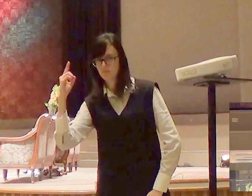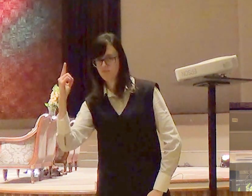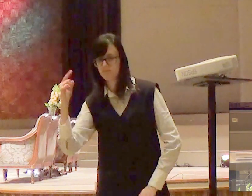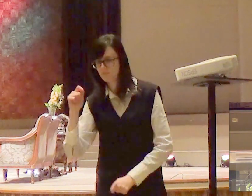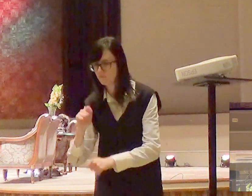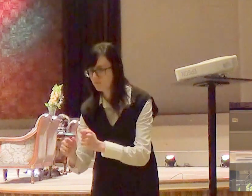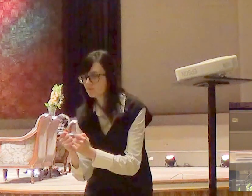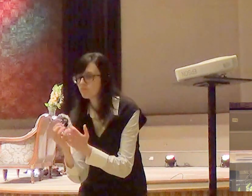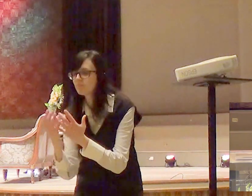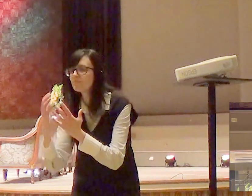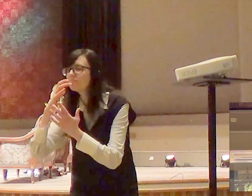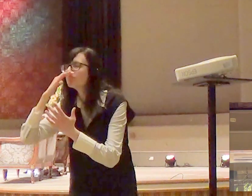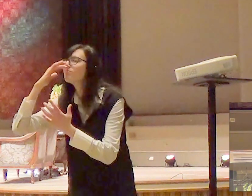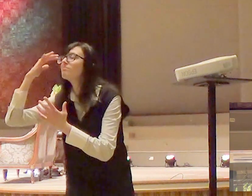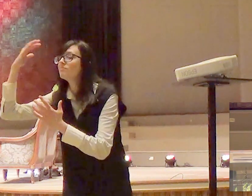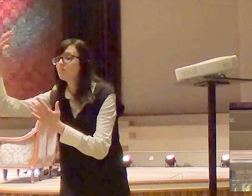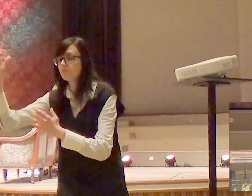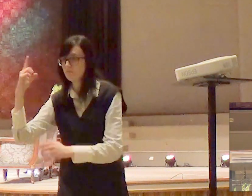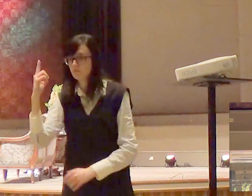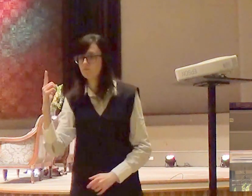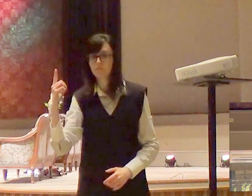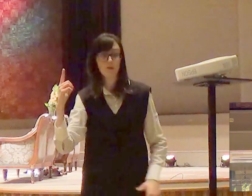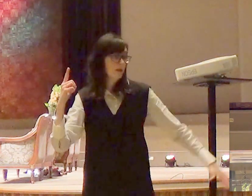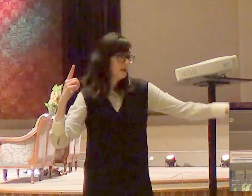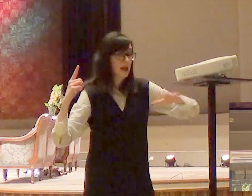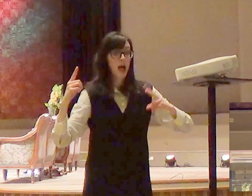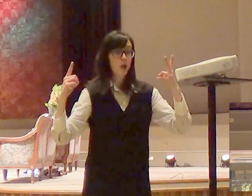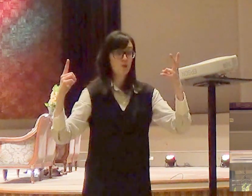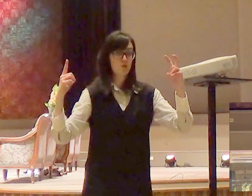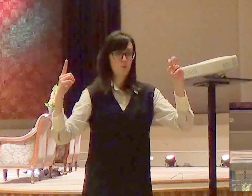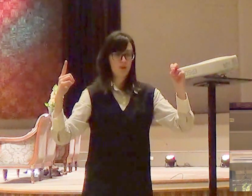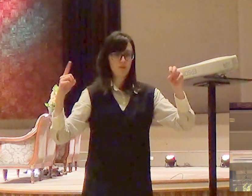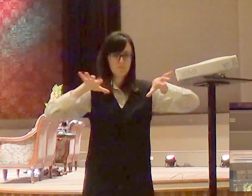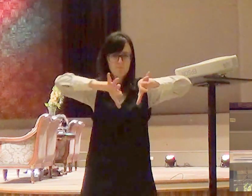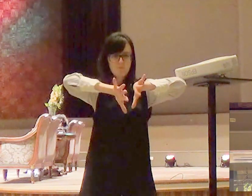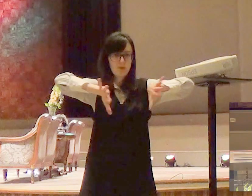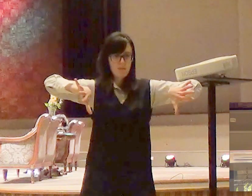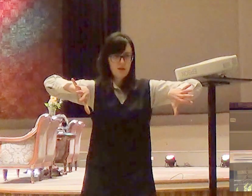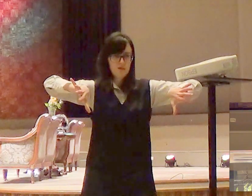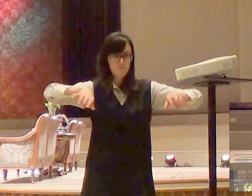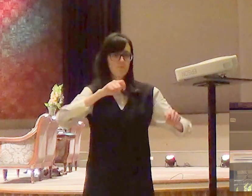e do outro lado vocês 250 vão ficar com os seus incensários